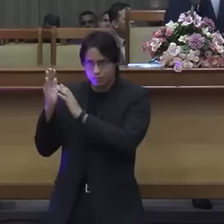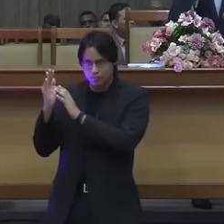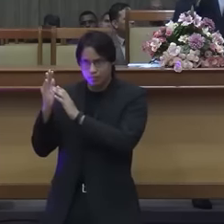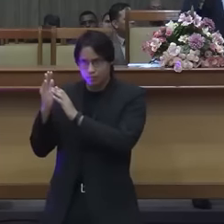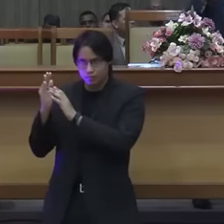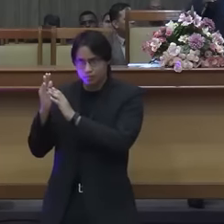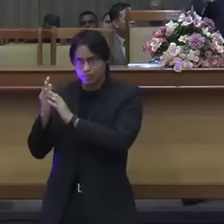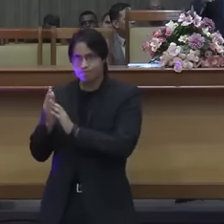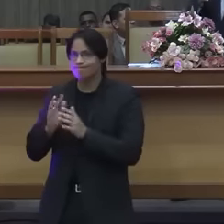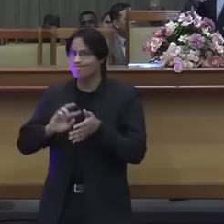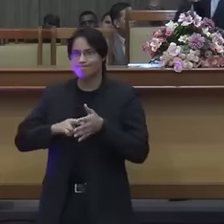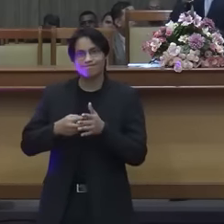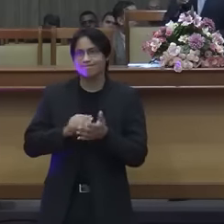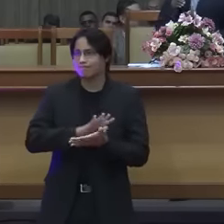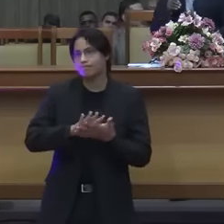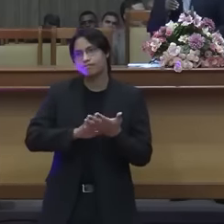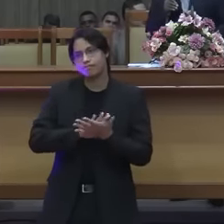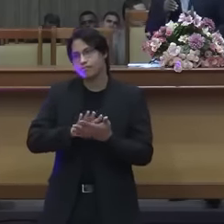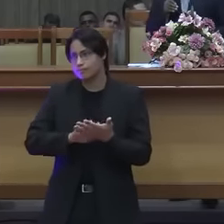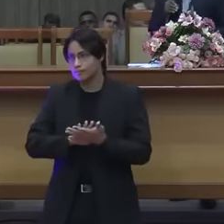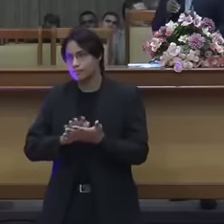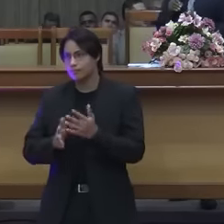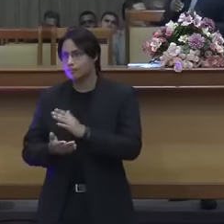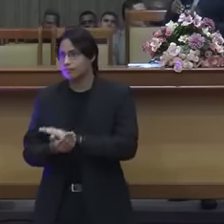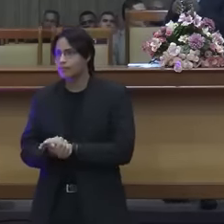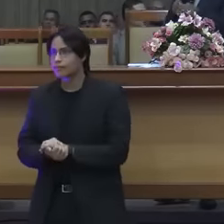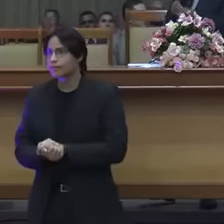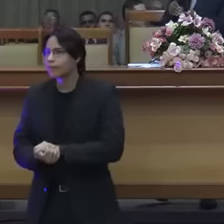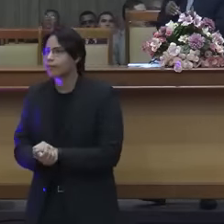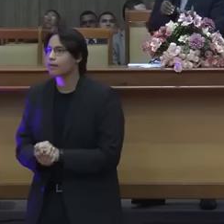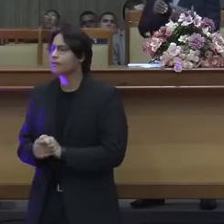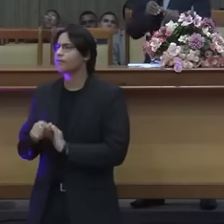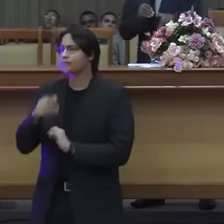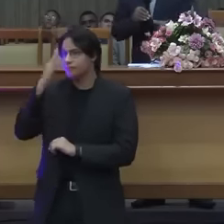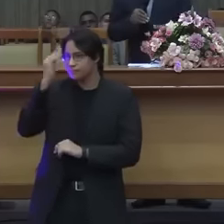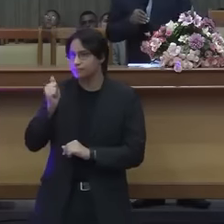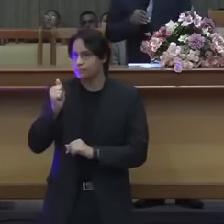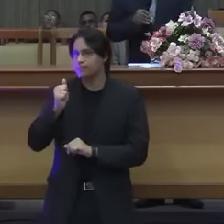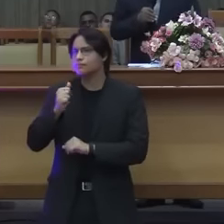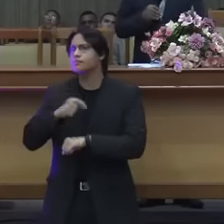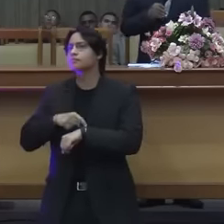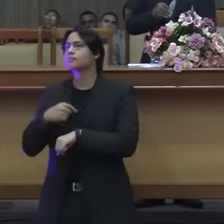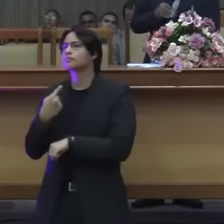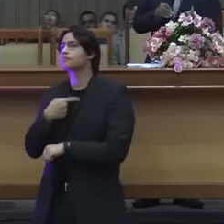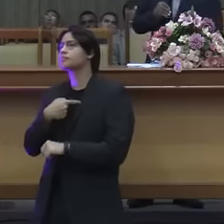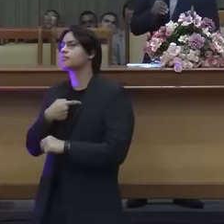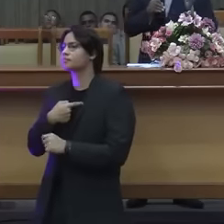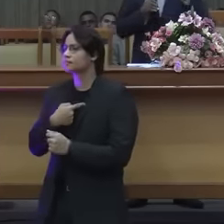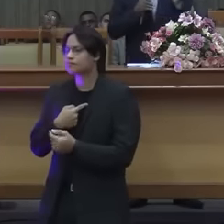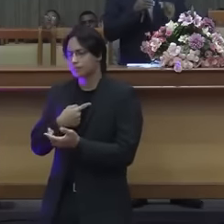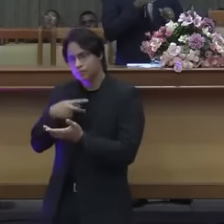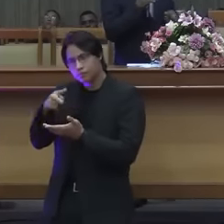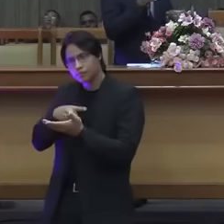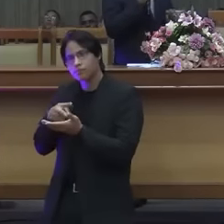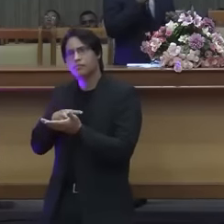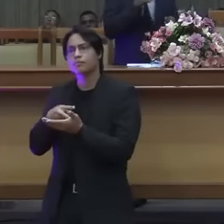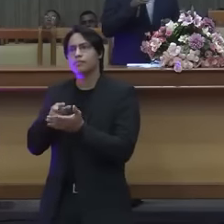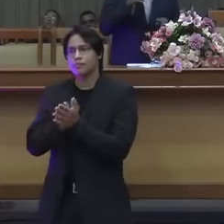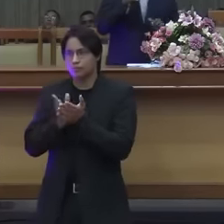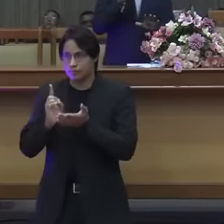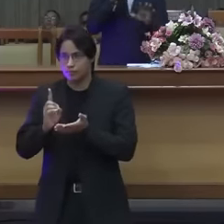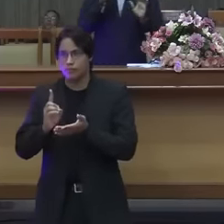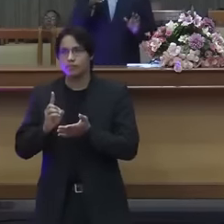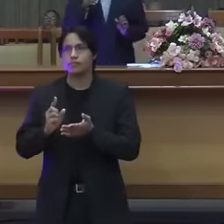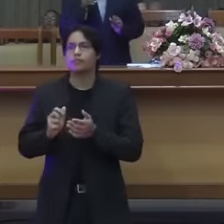Vocês sabiam, quando nós atentamos para a própria palavra de Deus, lá em Atos 7,